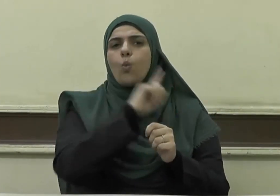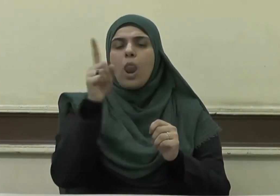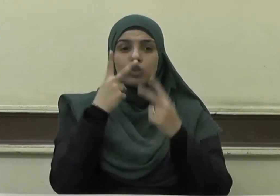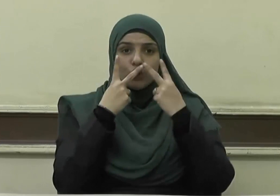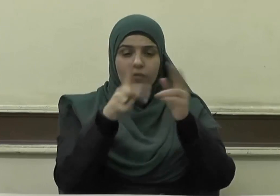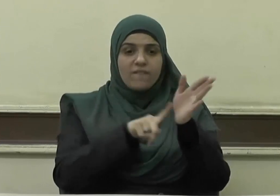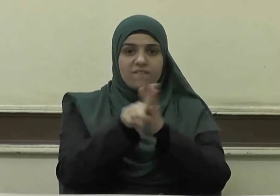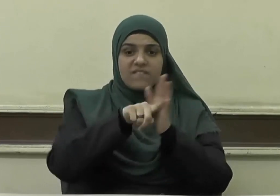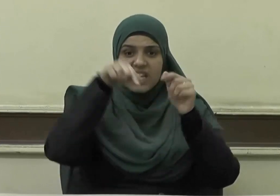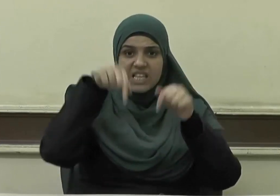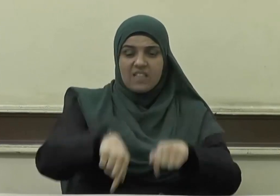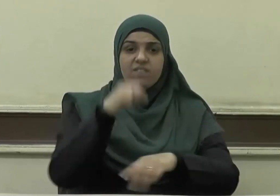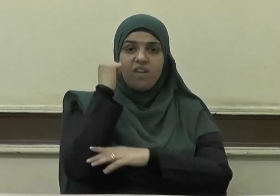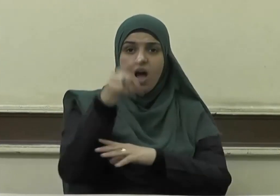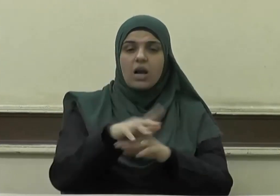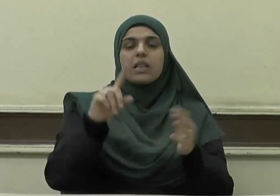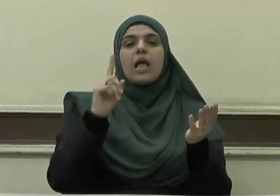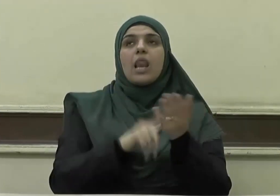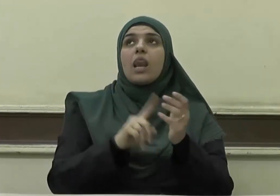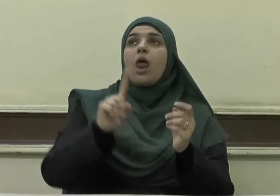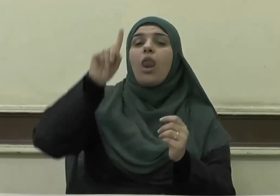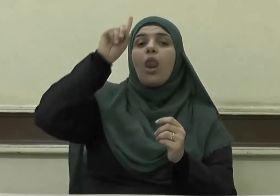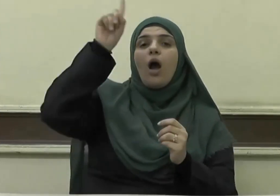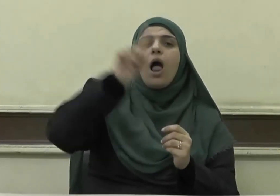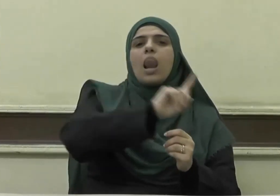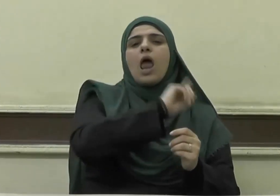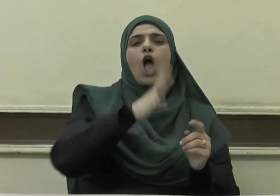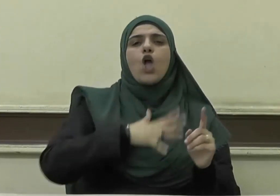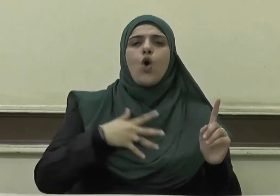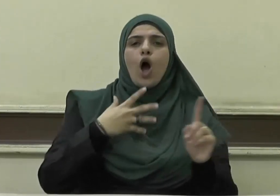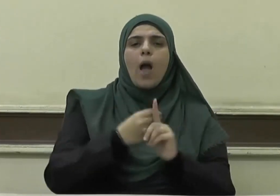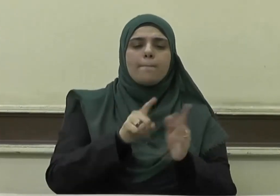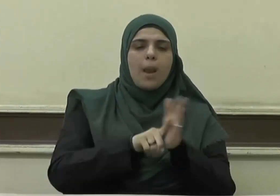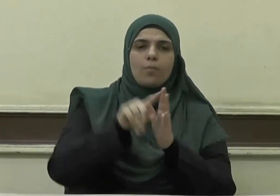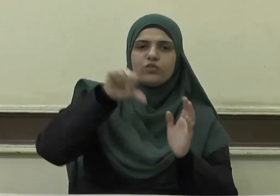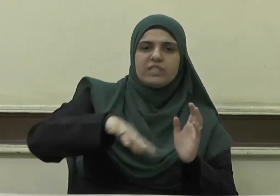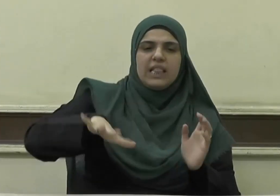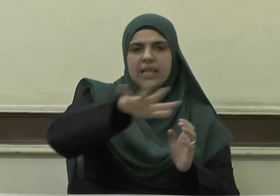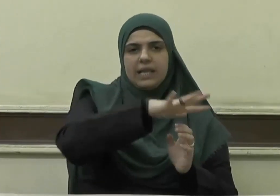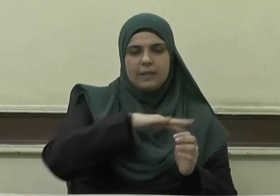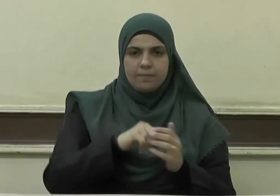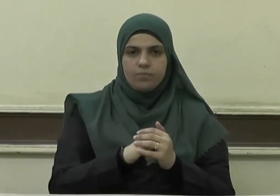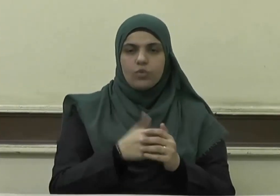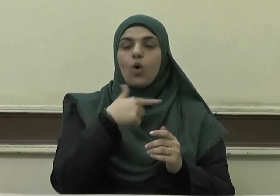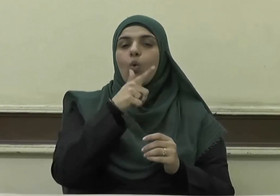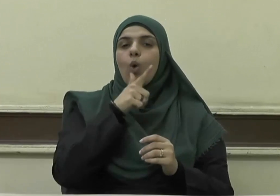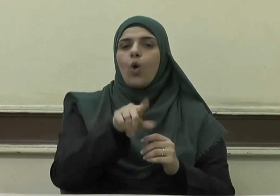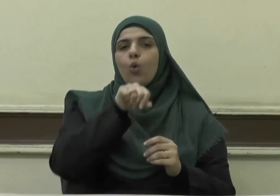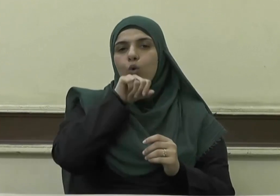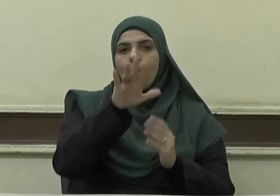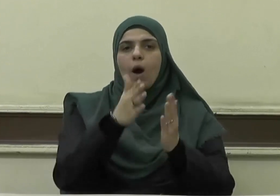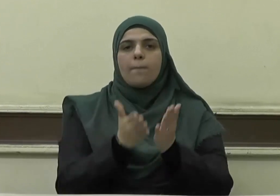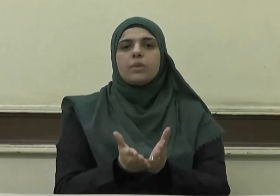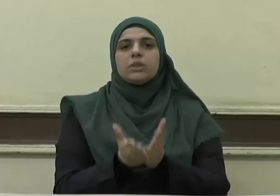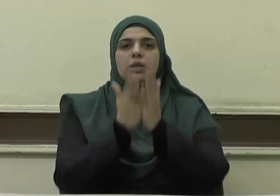في الأرض إن الله لا يحب المفسدين ويقول صلى الله عليه